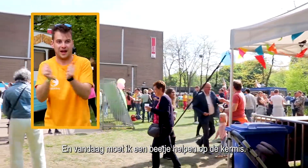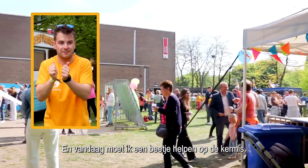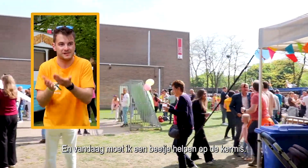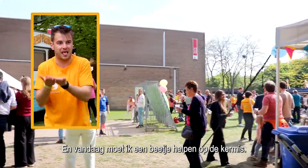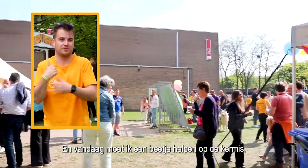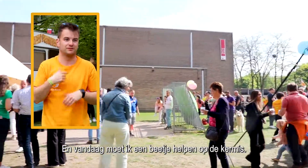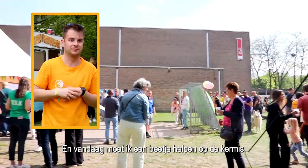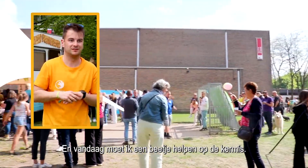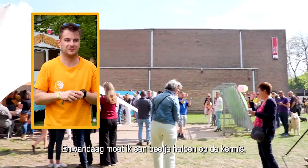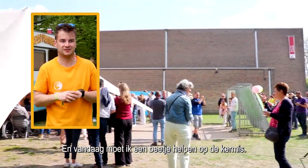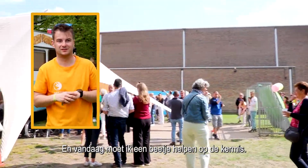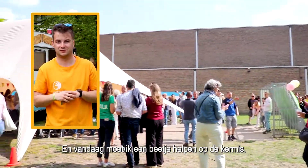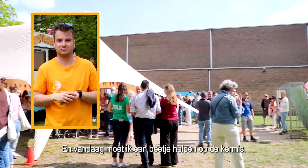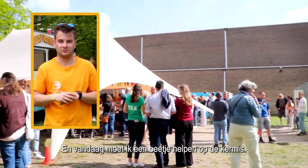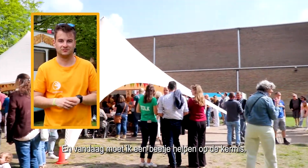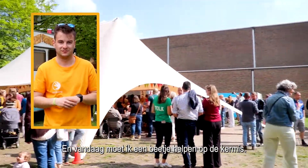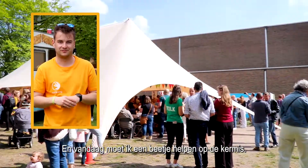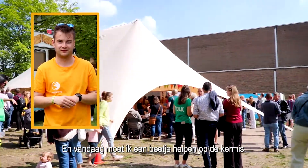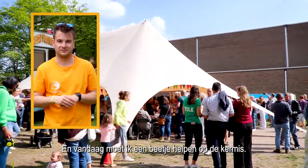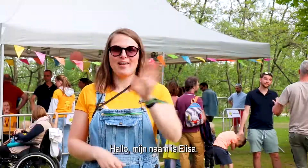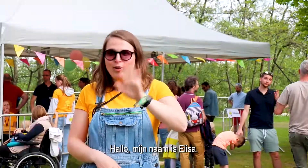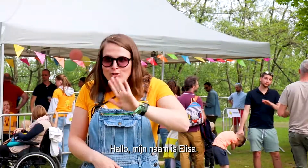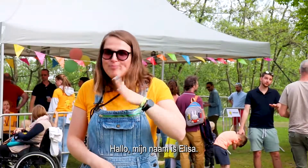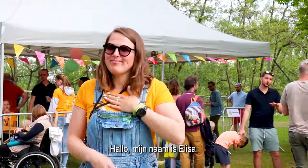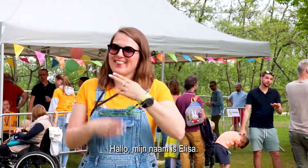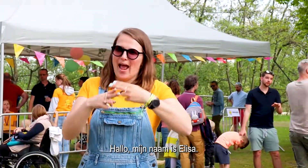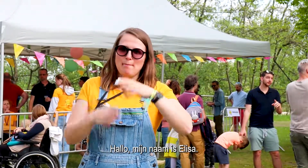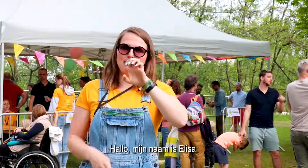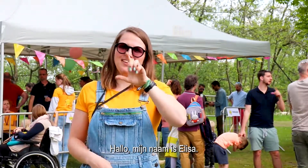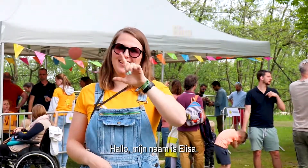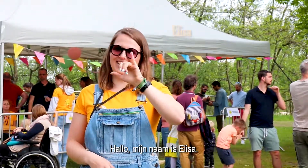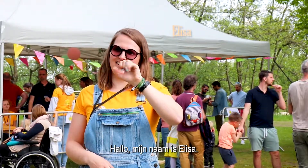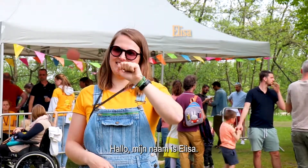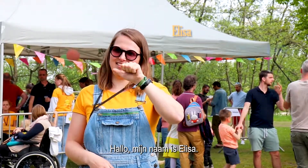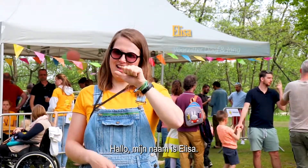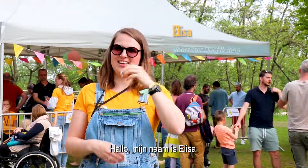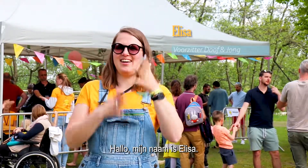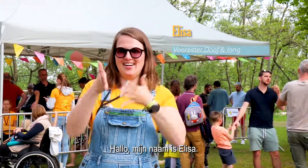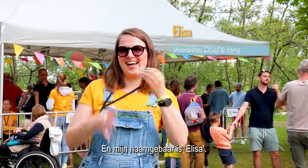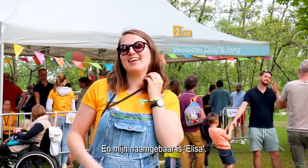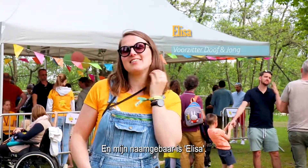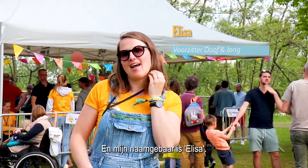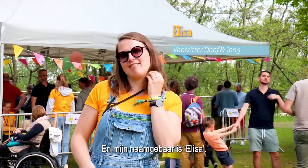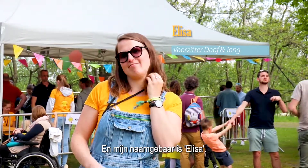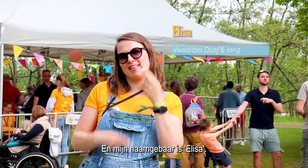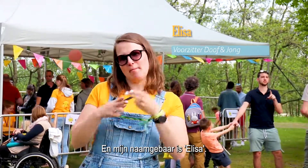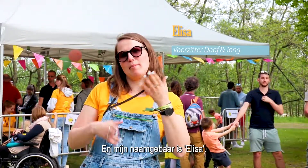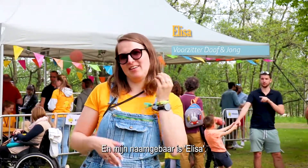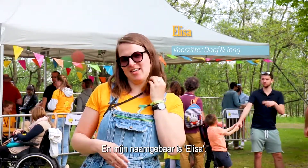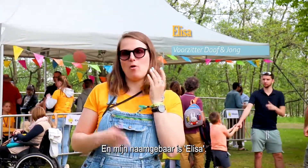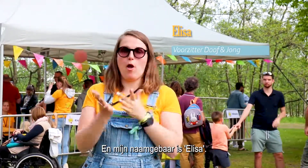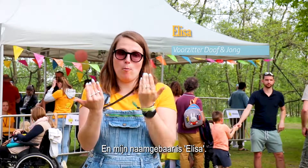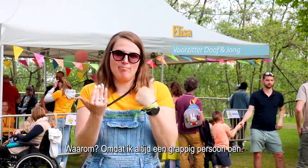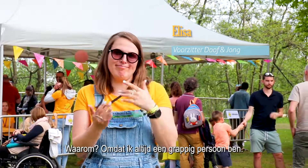baar. Ik moet een klein beetje op de kermis helpen. Voila. Hallo, mijn naam is Elisa. Mijn naamgebaar is